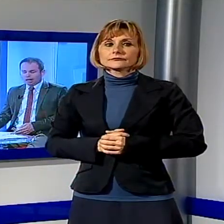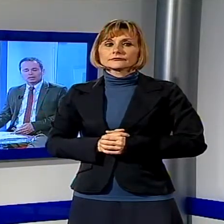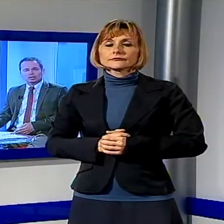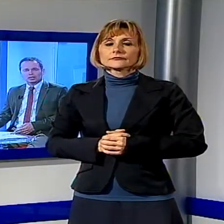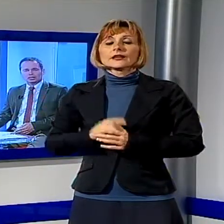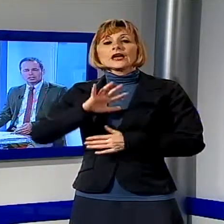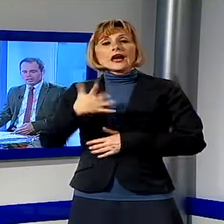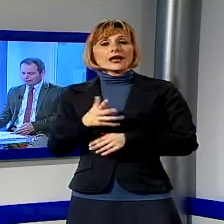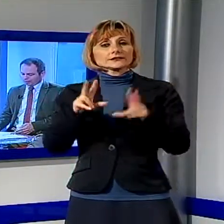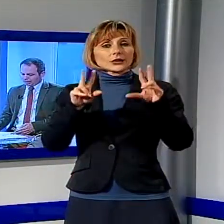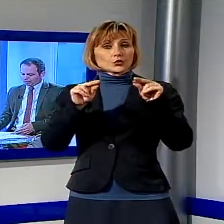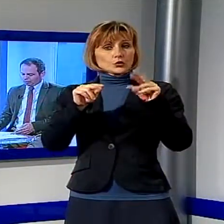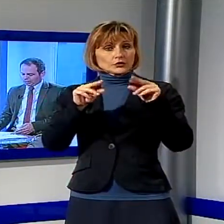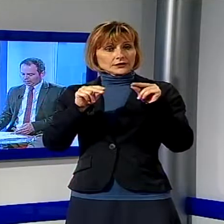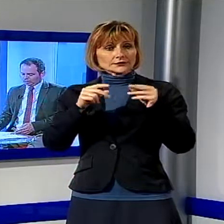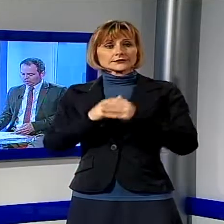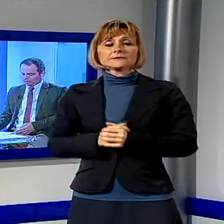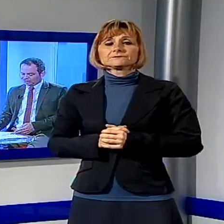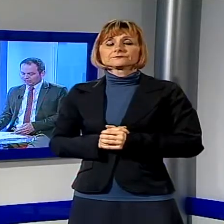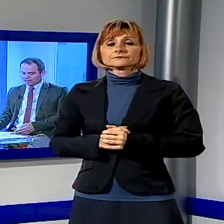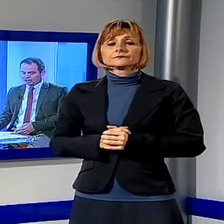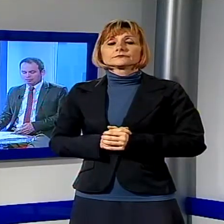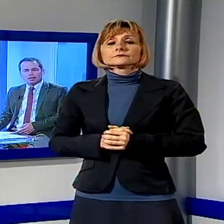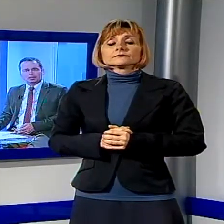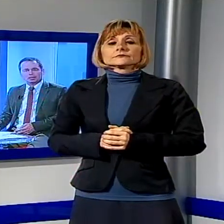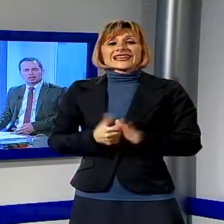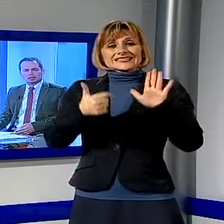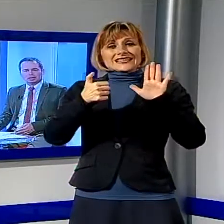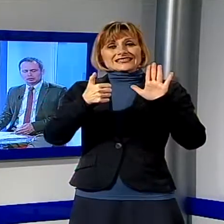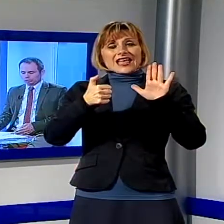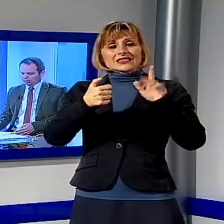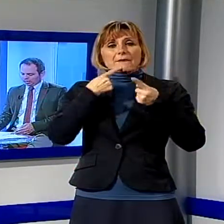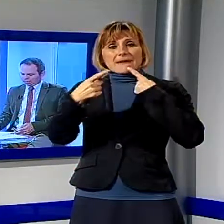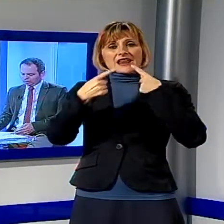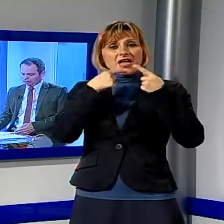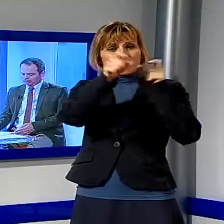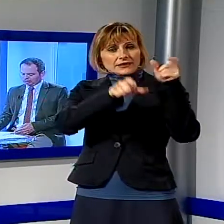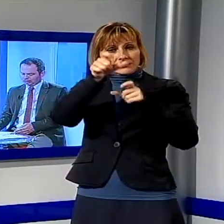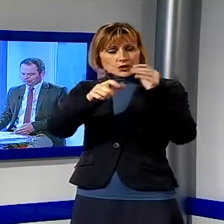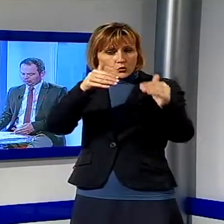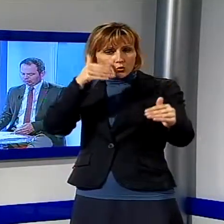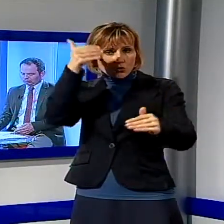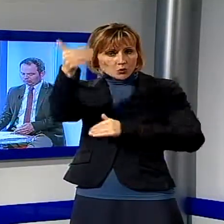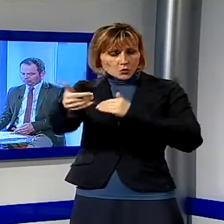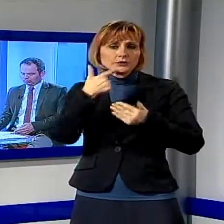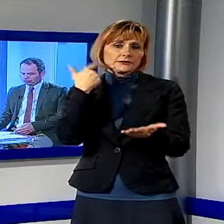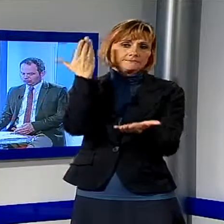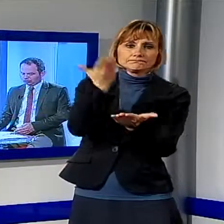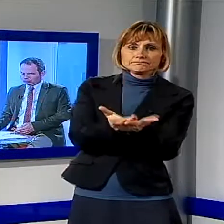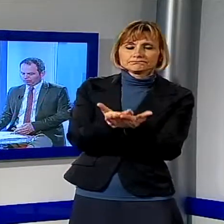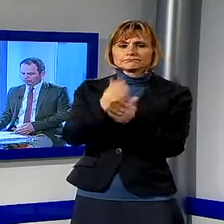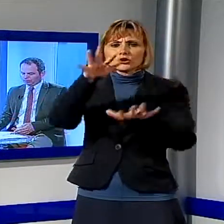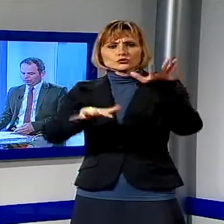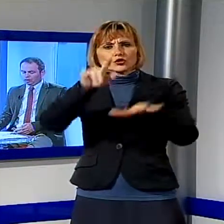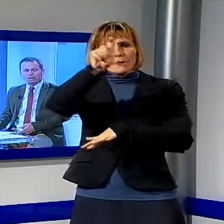Altra notizia è quella che oltre 60 parlamentari del Partito Democratico hanno presentato un'interrogazione al Ministro